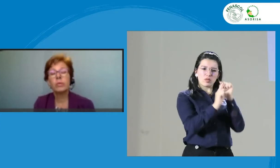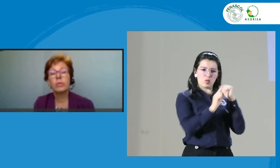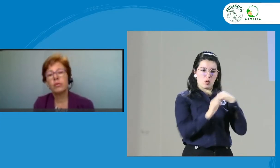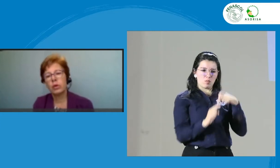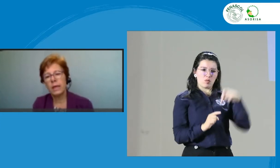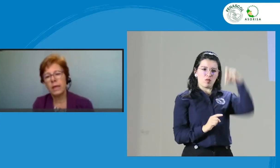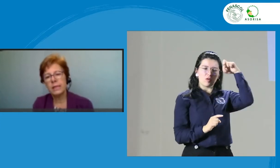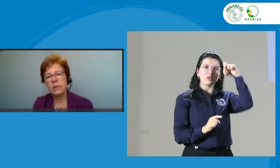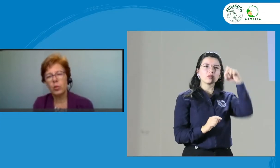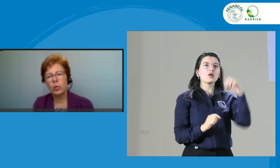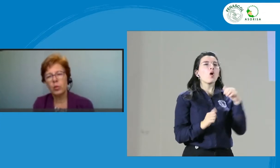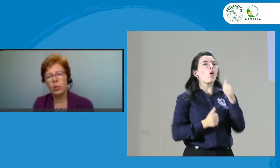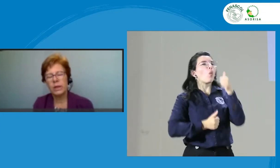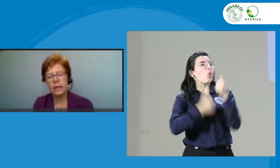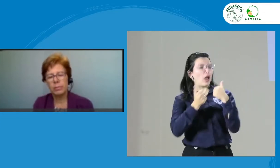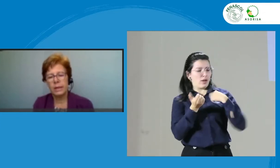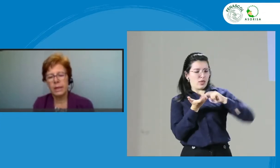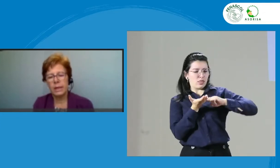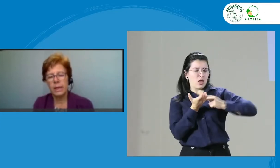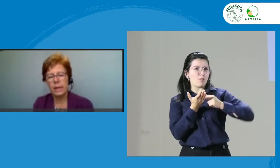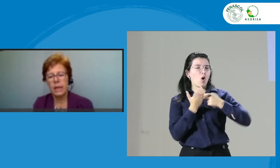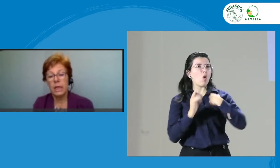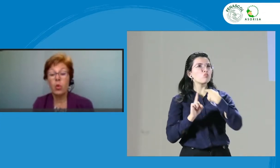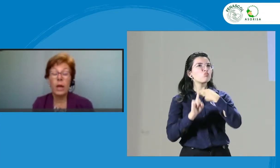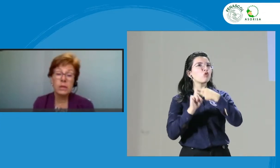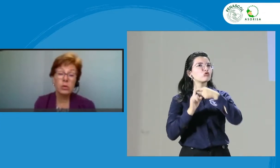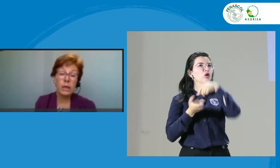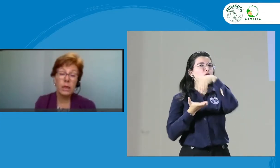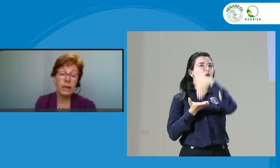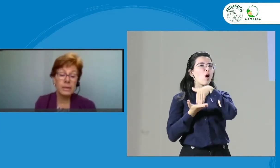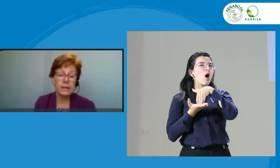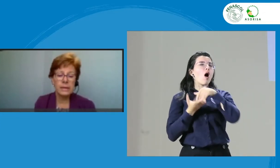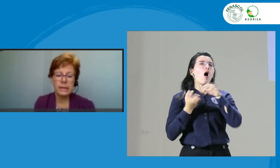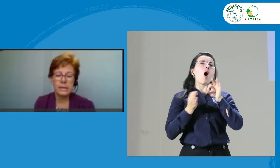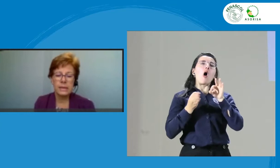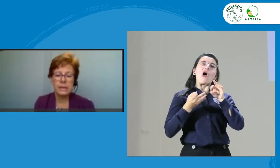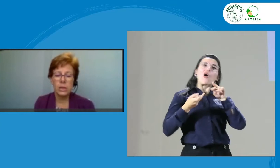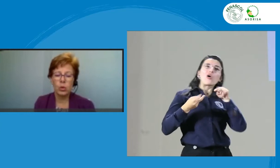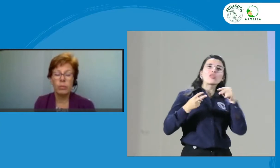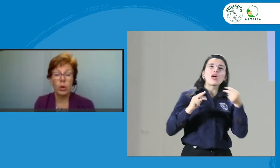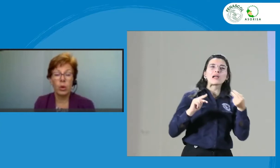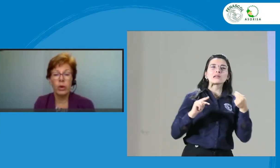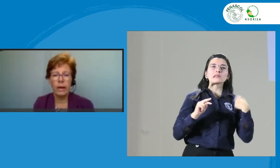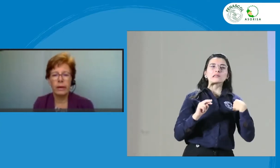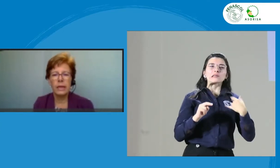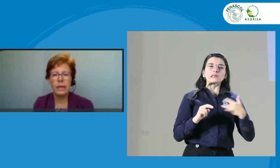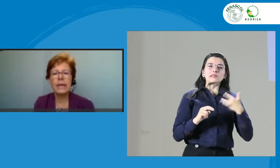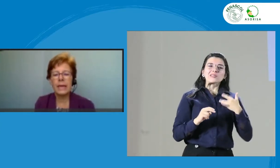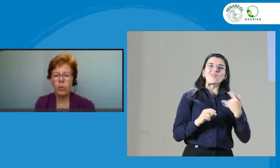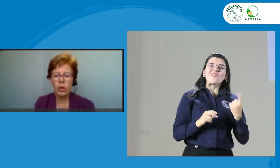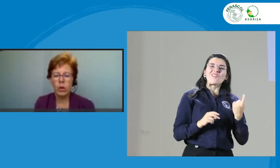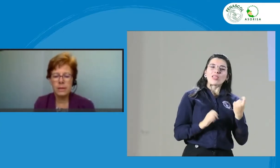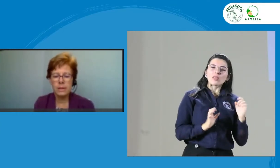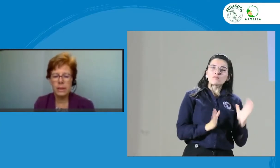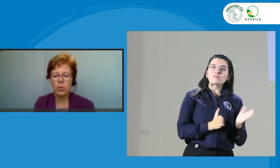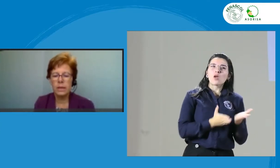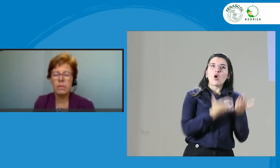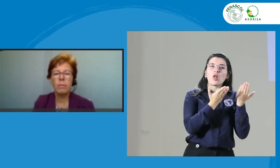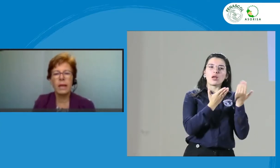mis fortalezas como intérprete? ¿Y cuáles son áreas en las que necesito mejorar? ¿Y qué voy a hacer? ¿Cuál es mi plan